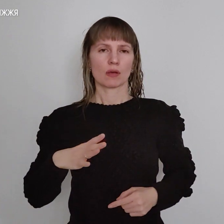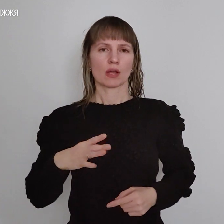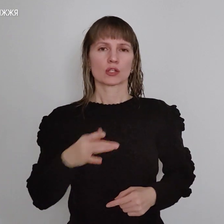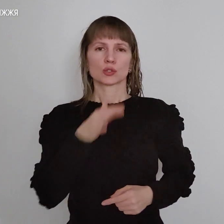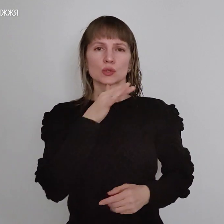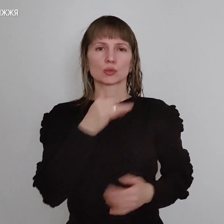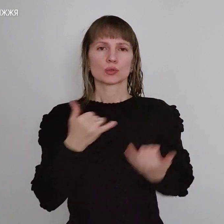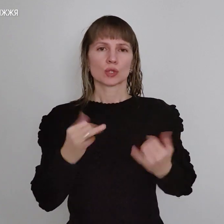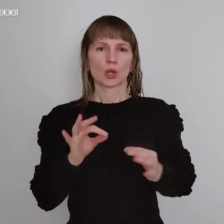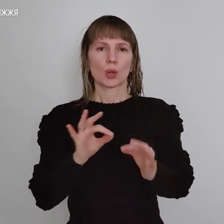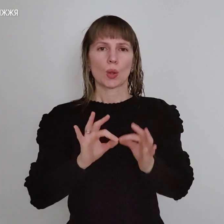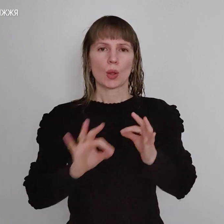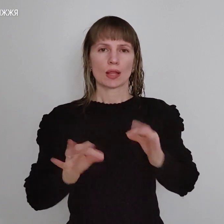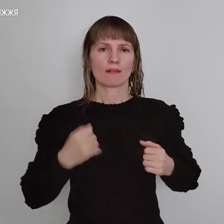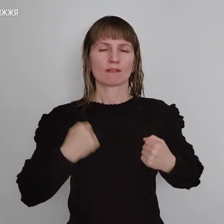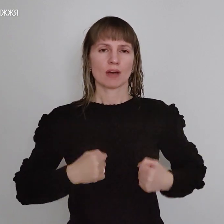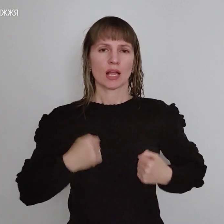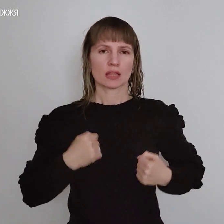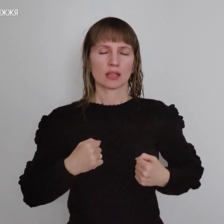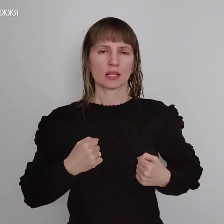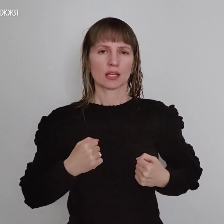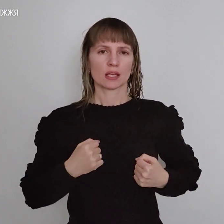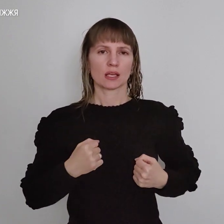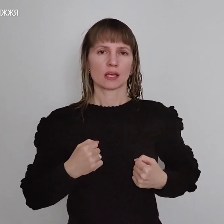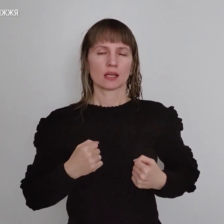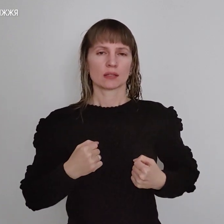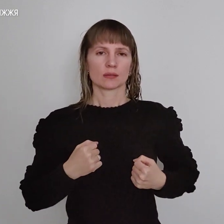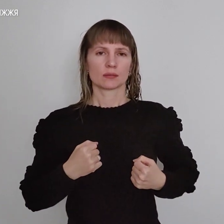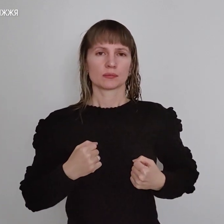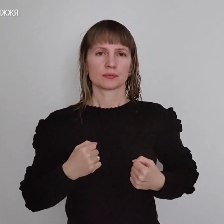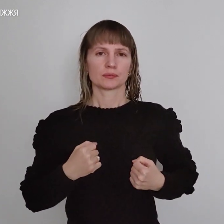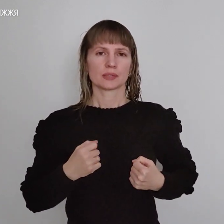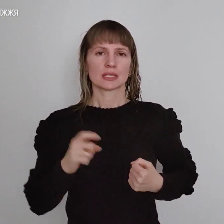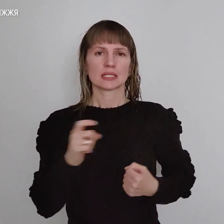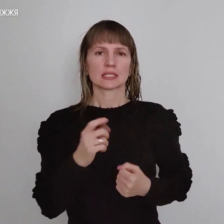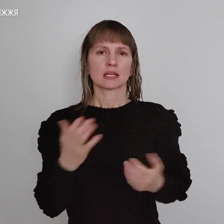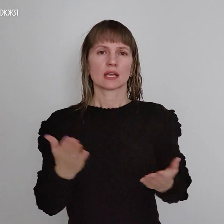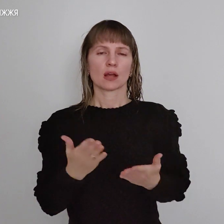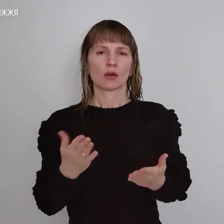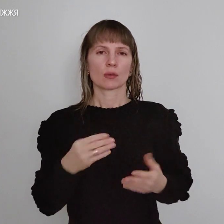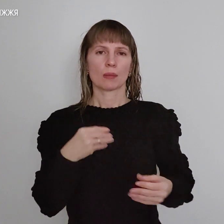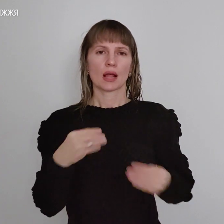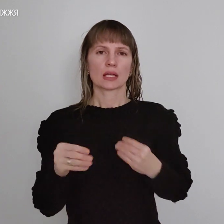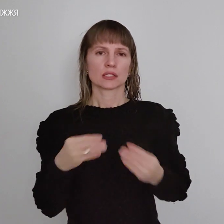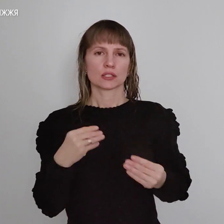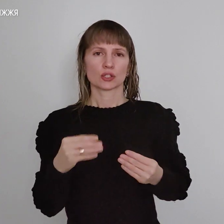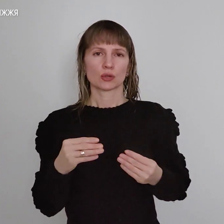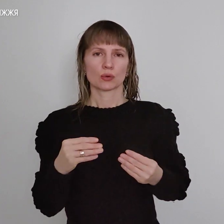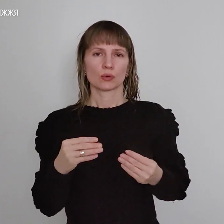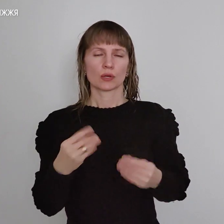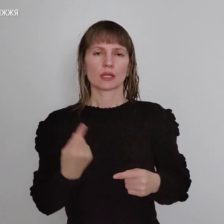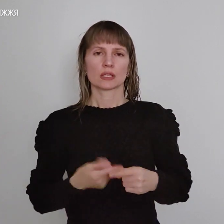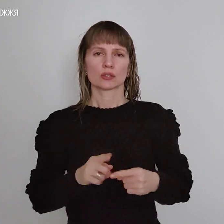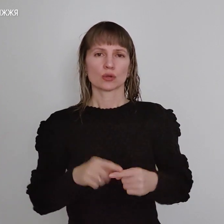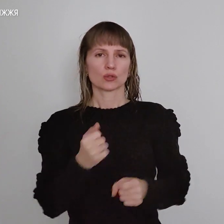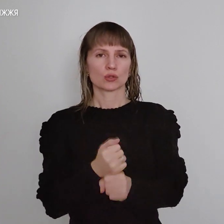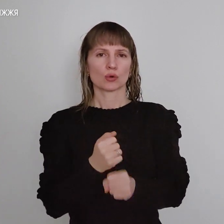тоненькі ванни з якоюсь полігерпопластику треба зробити не модно.